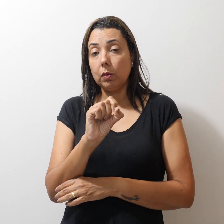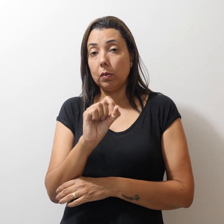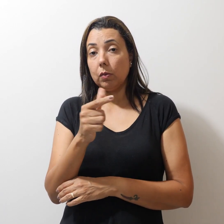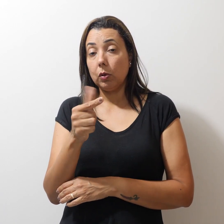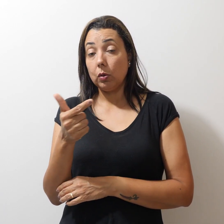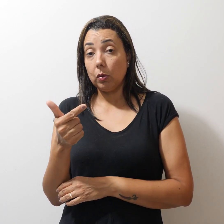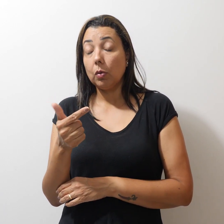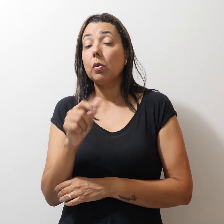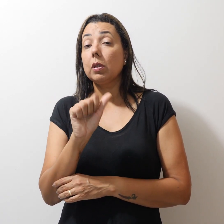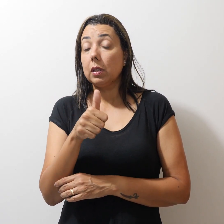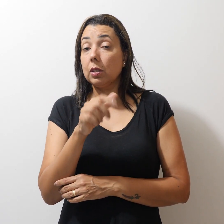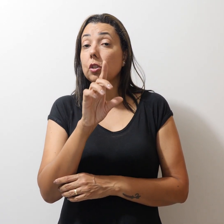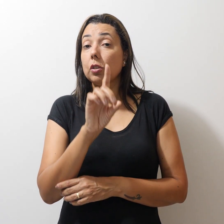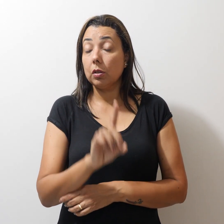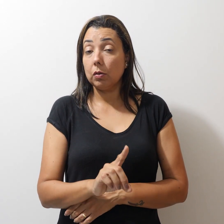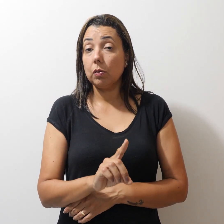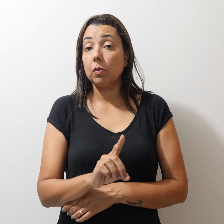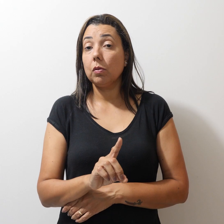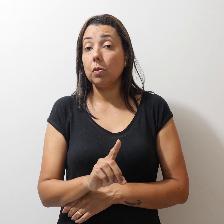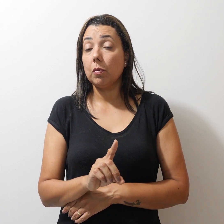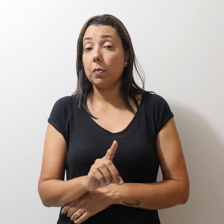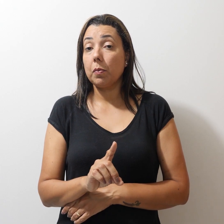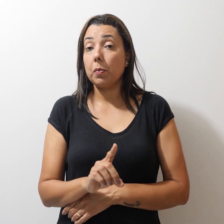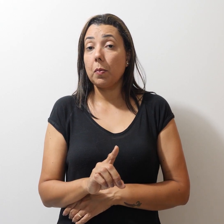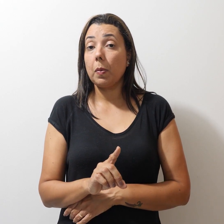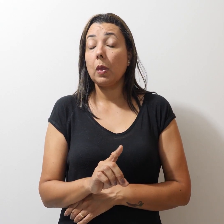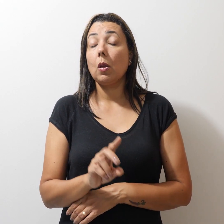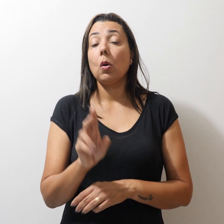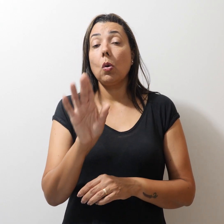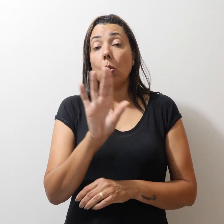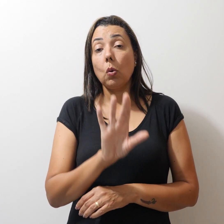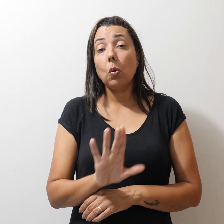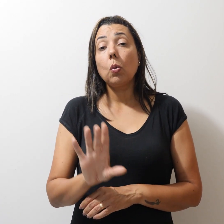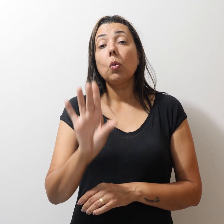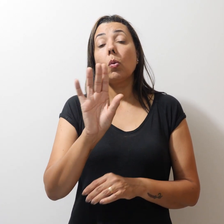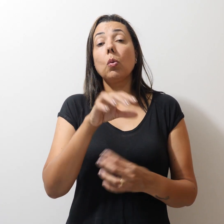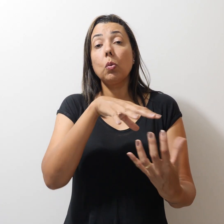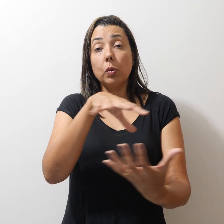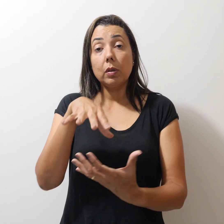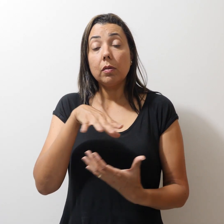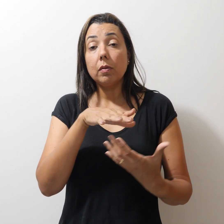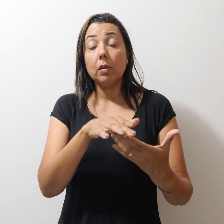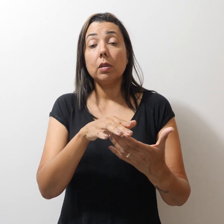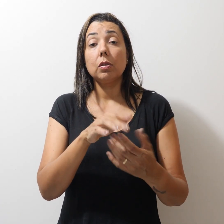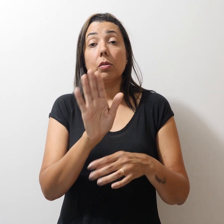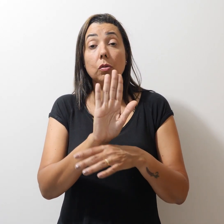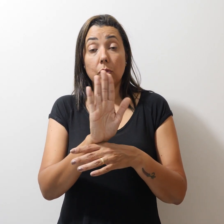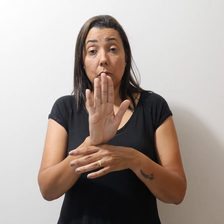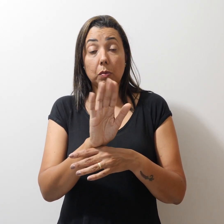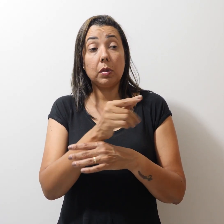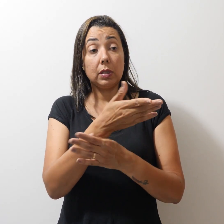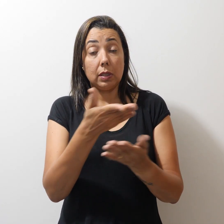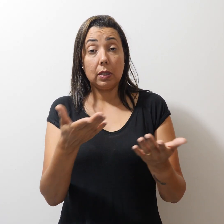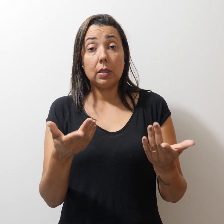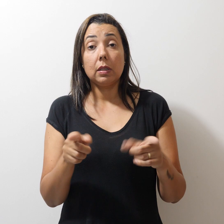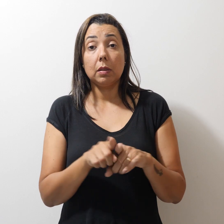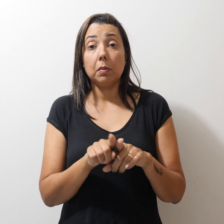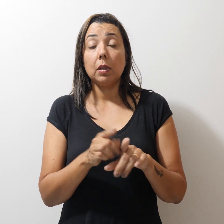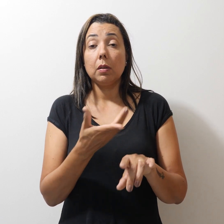É diretor da produtora Universo Filmes. Esta matéria foi publicada originalmente no